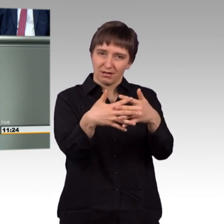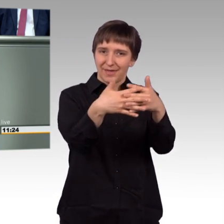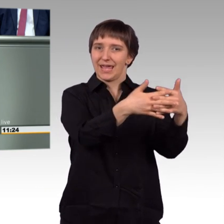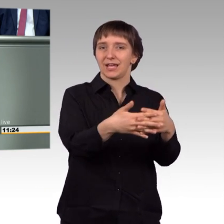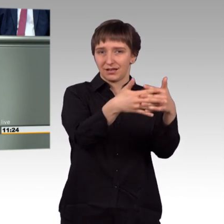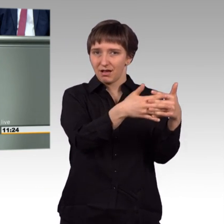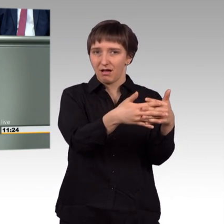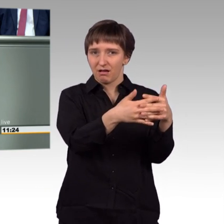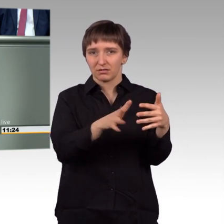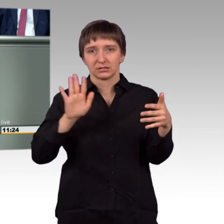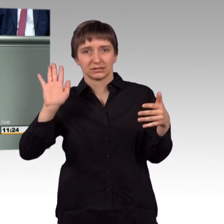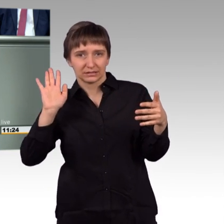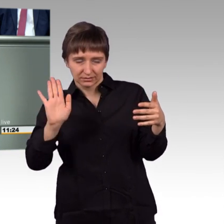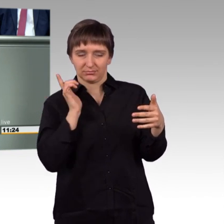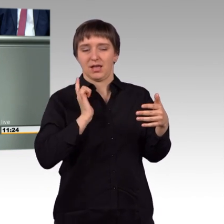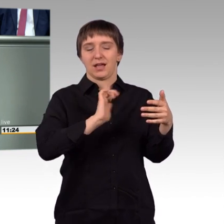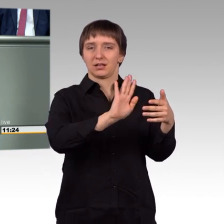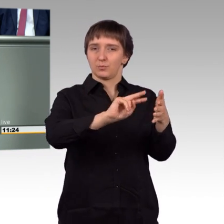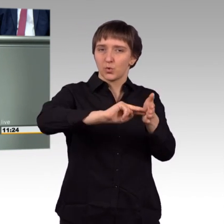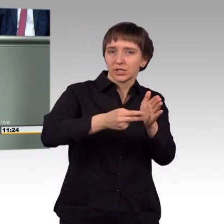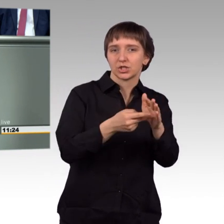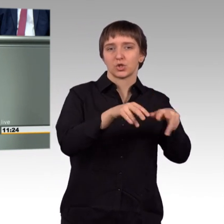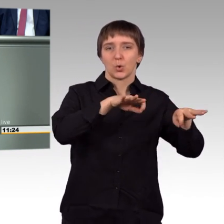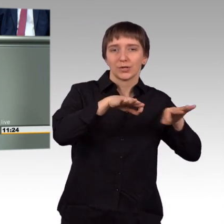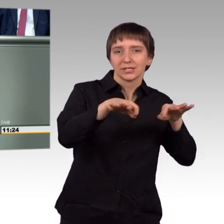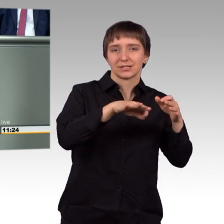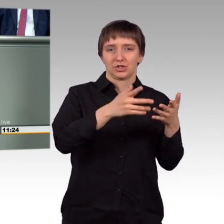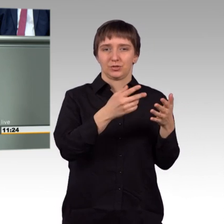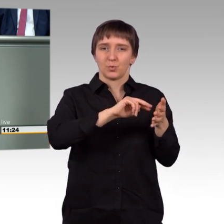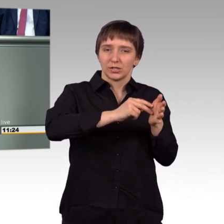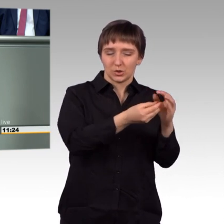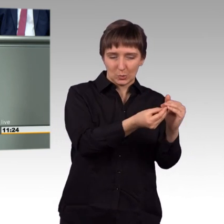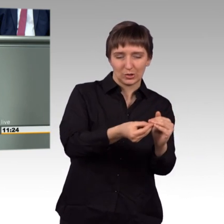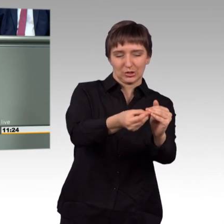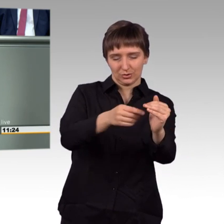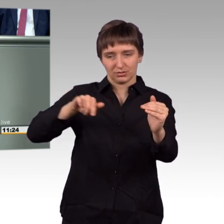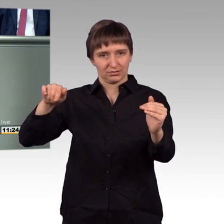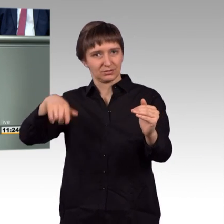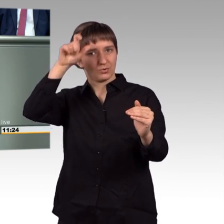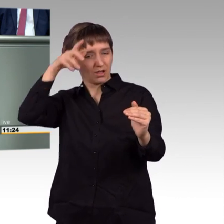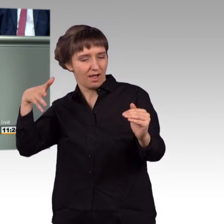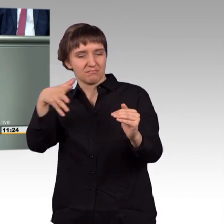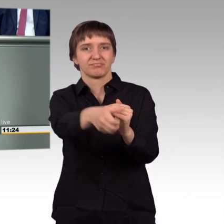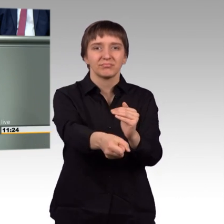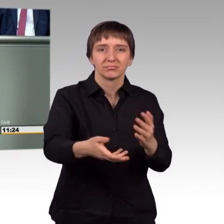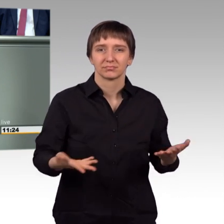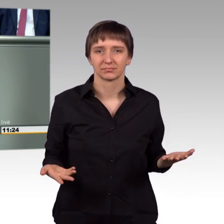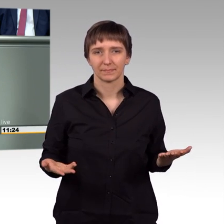militärisch unterstützt werden. Und ich will hier bei meiner Enttäuschung Ausdruck verleihen, dass ich von der NATO dazu im